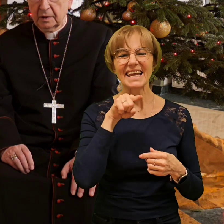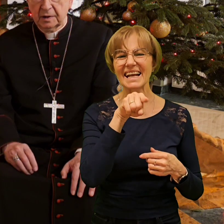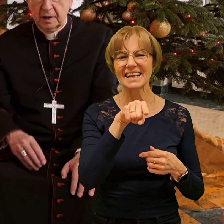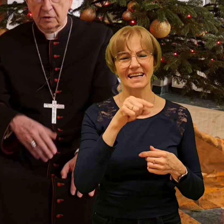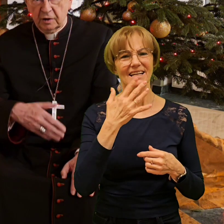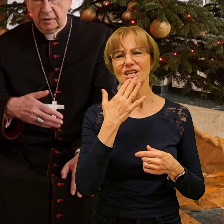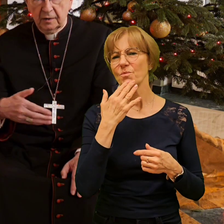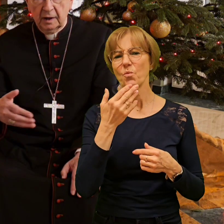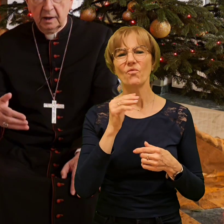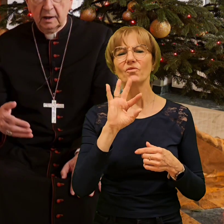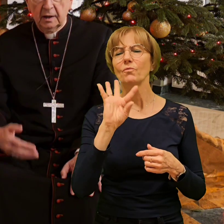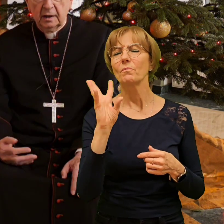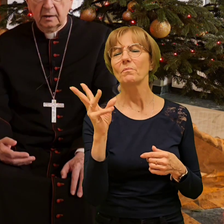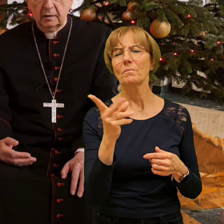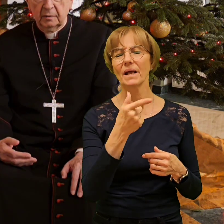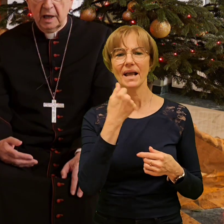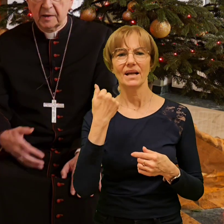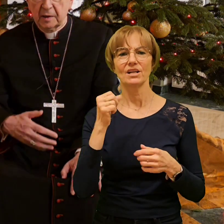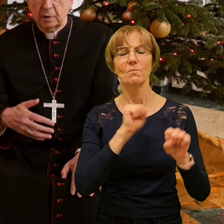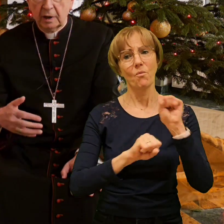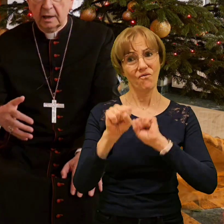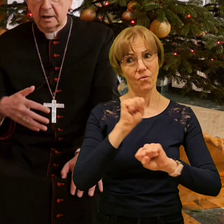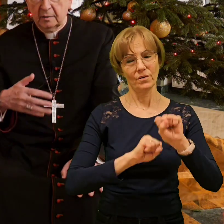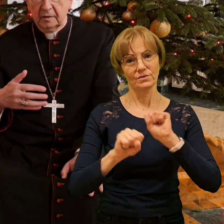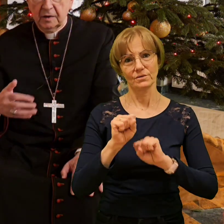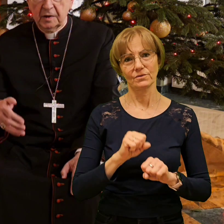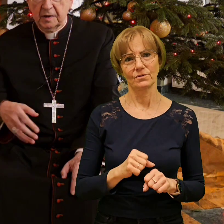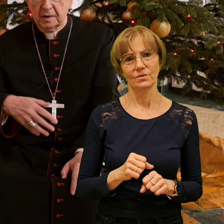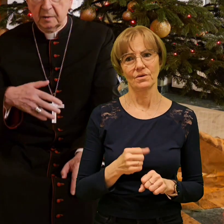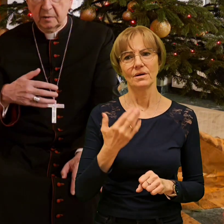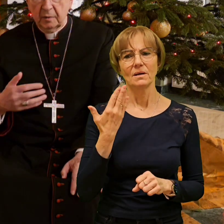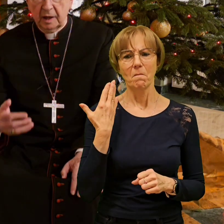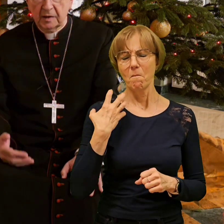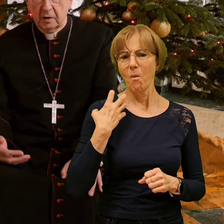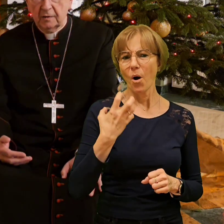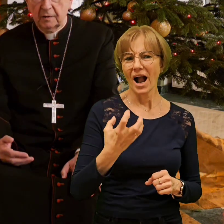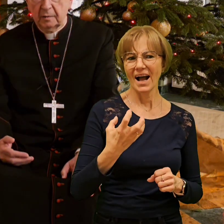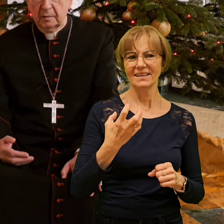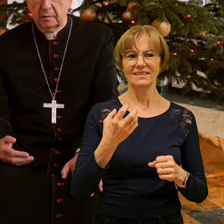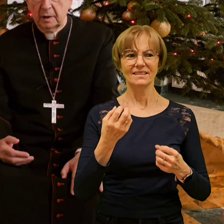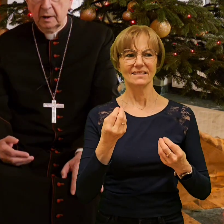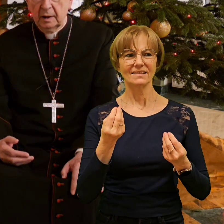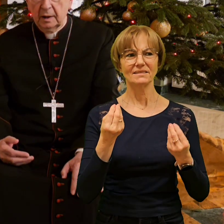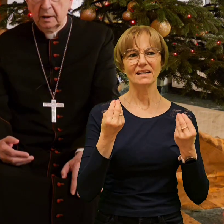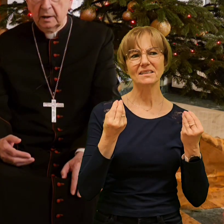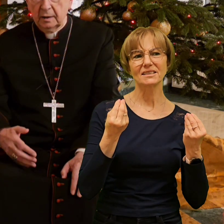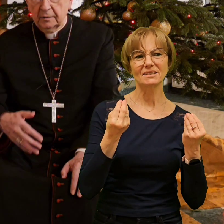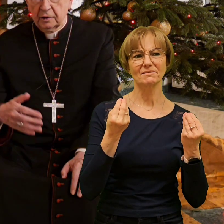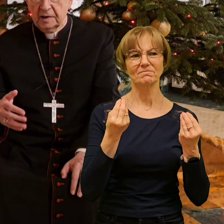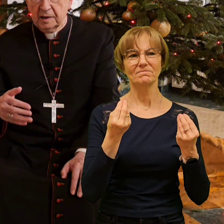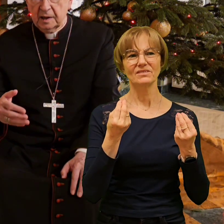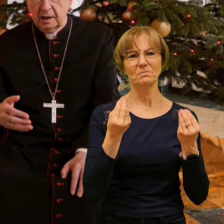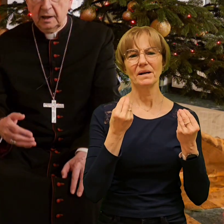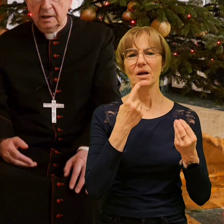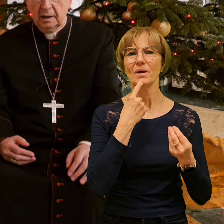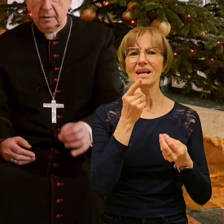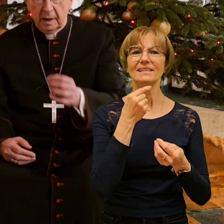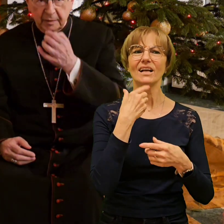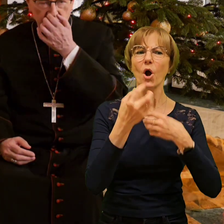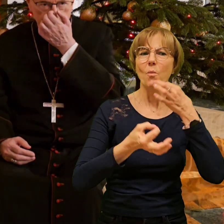To znaczy bardzo bogaty, piecisty, obrazowy. Wszyscy inni papieże